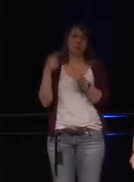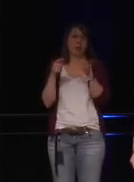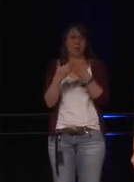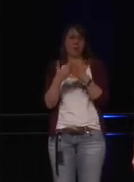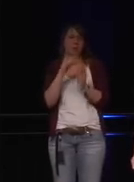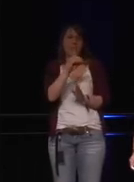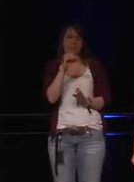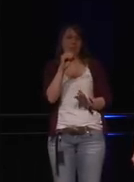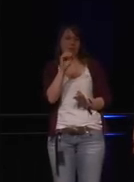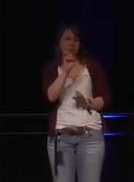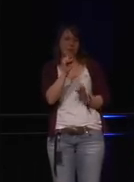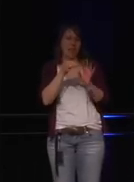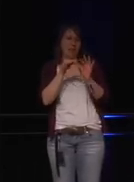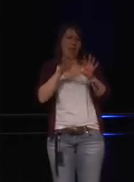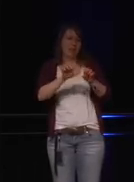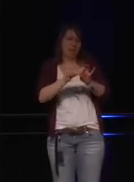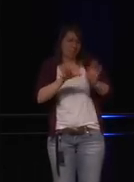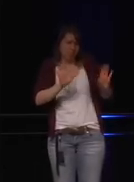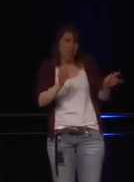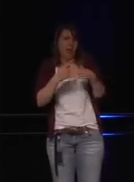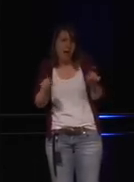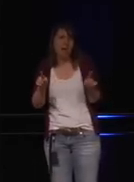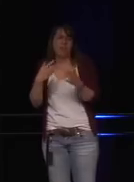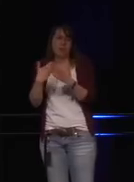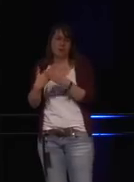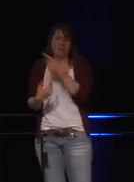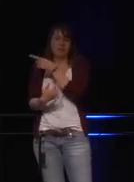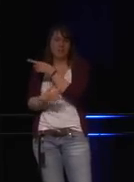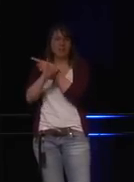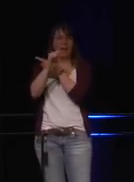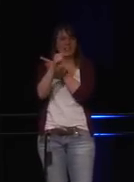Ja, dann gibt es das Aquarium, das er in Casino gehackt hat.